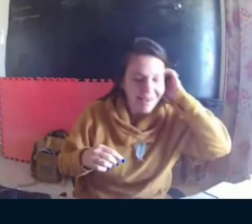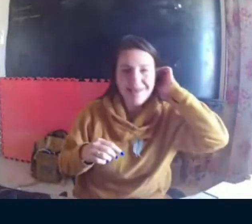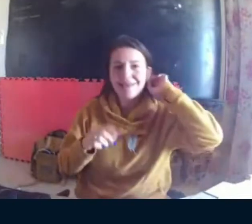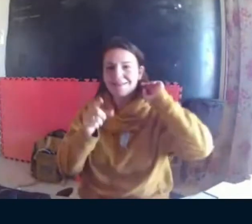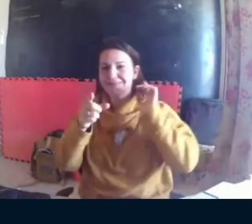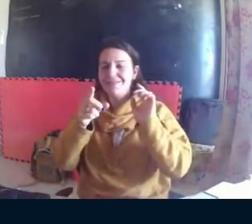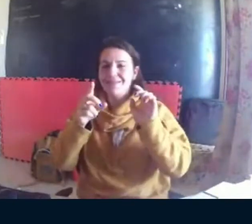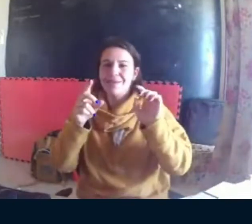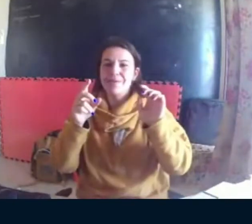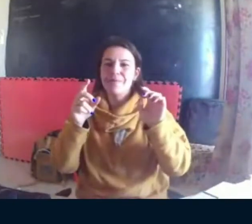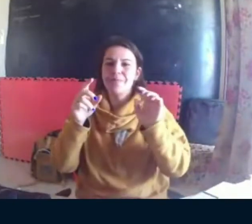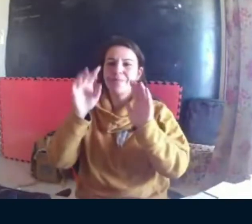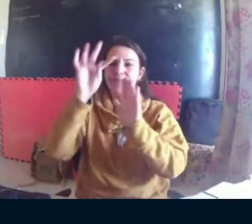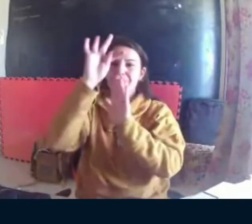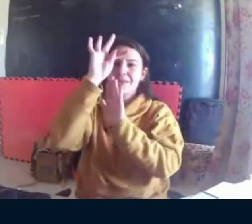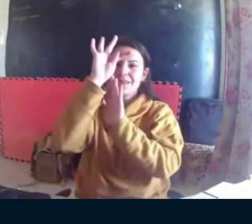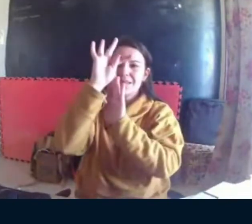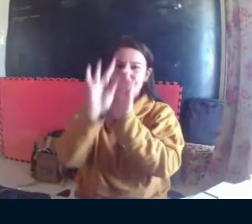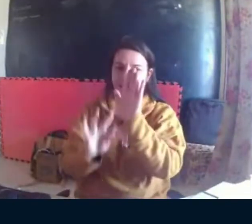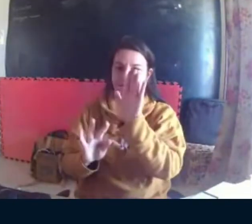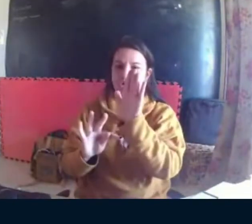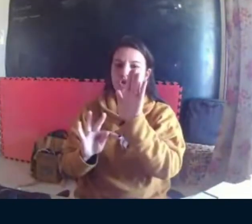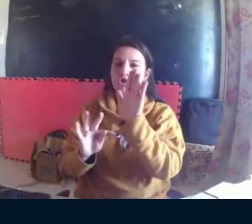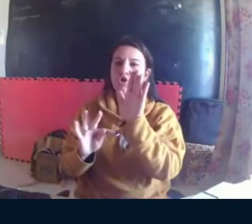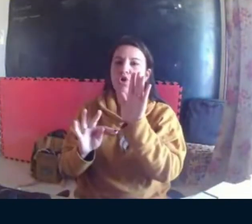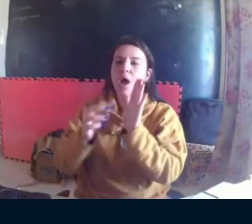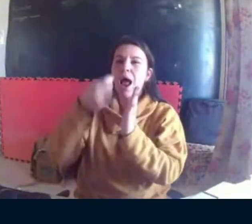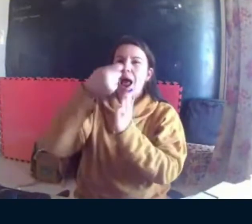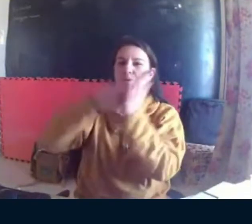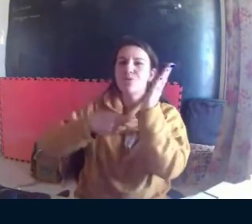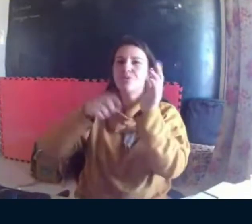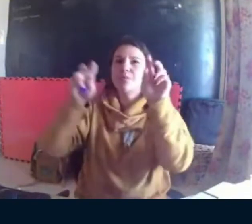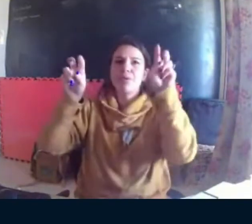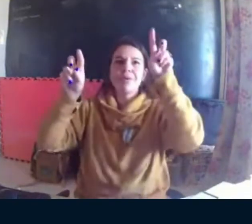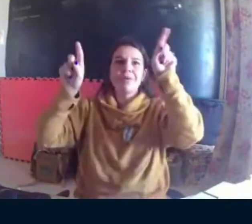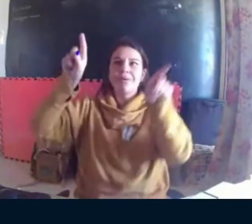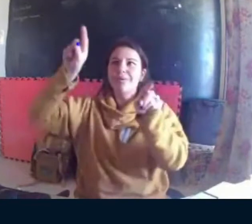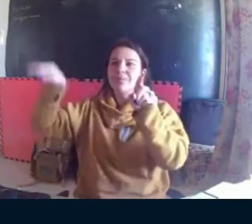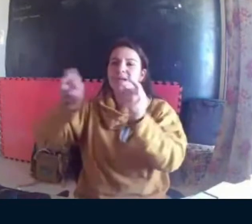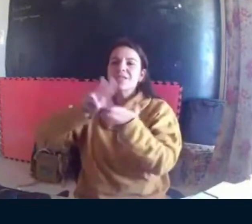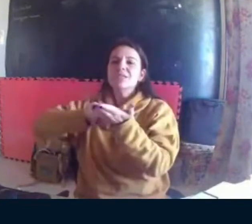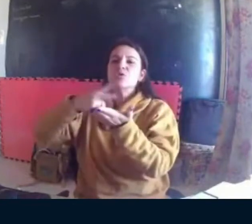você utilizar uma tradução livre